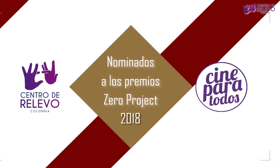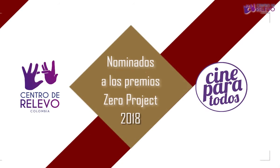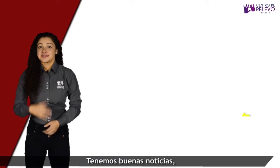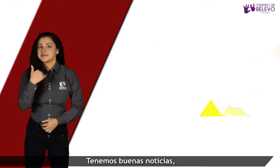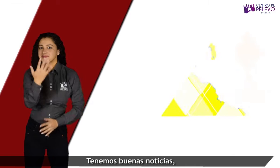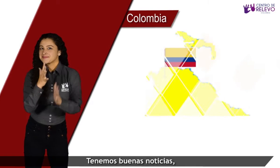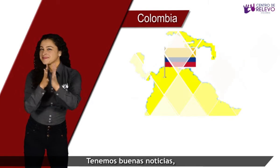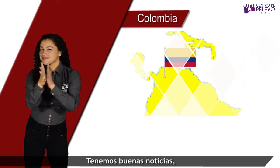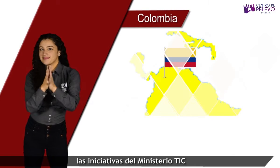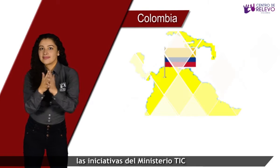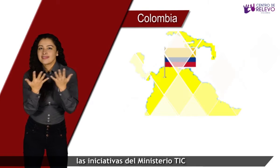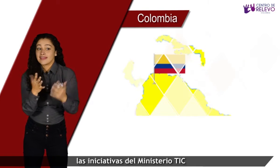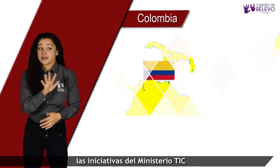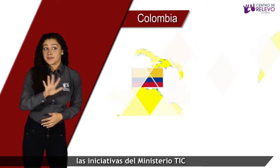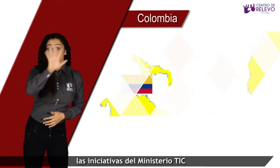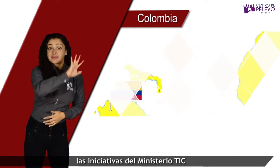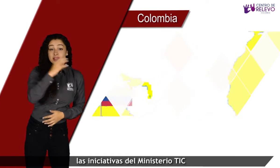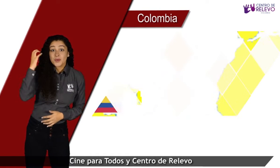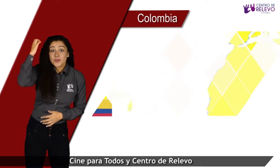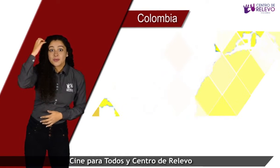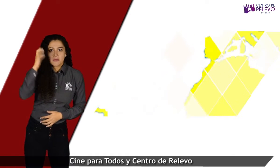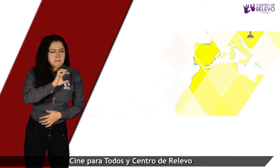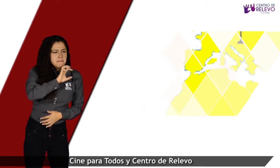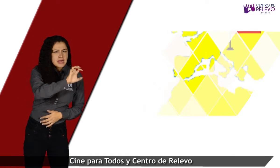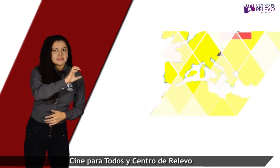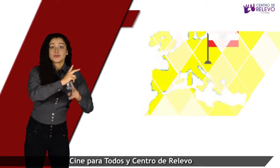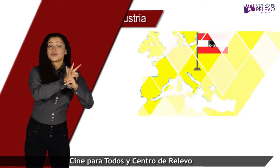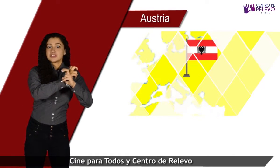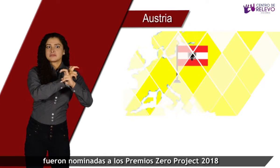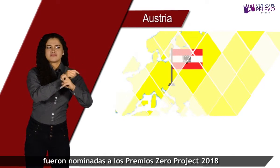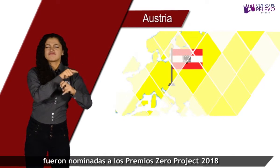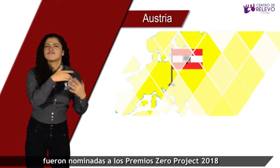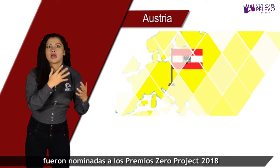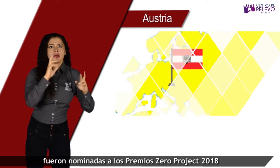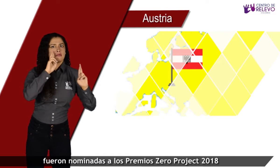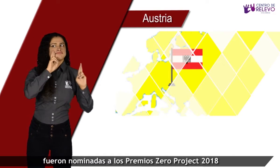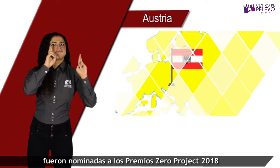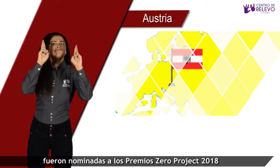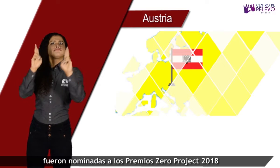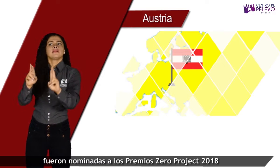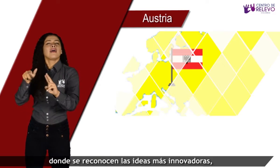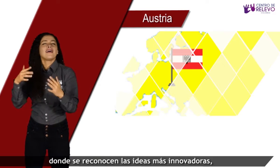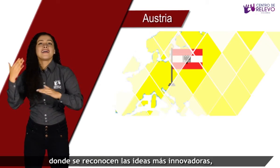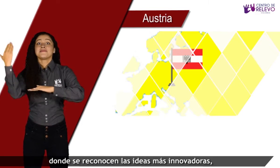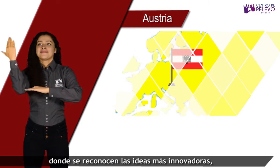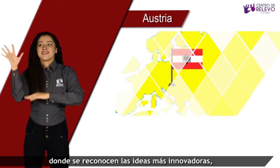Tenemos buenas noticias. Las iniciativas del Ministerio TIC Cine para Todos y Centro de Relevo fueron nominadas a los Premios Zero Project 2018,